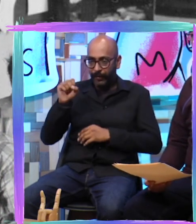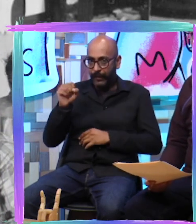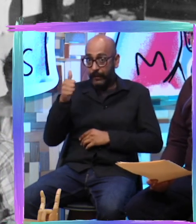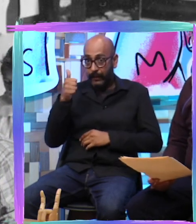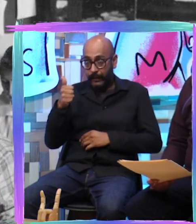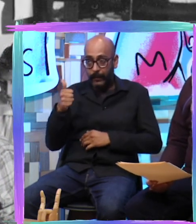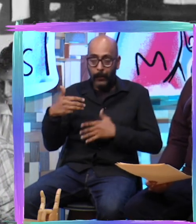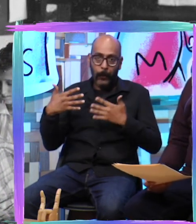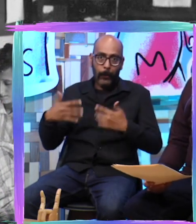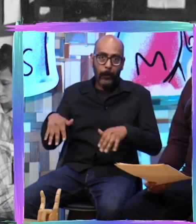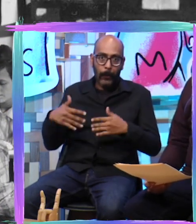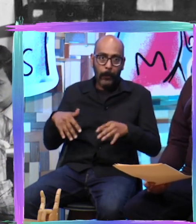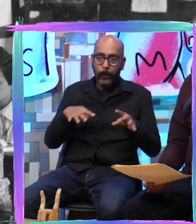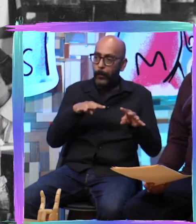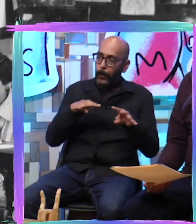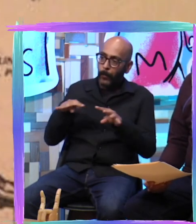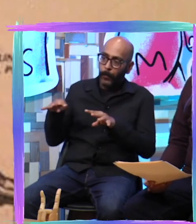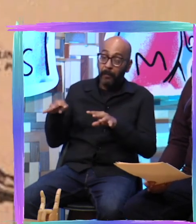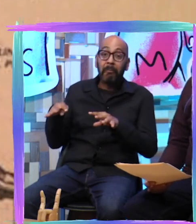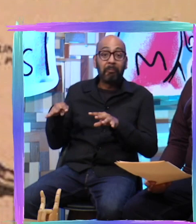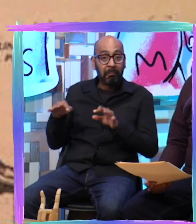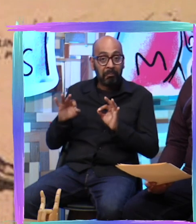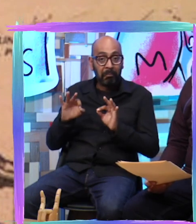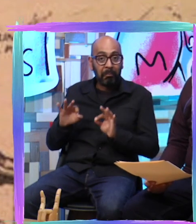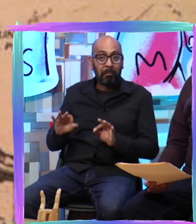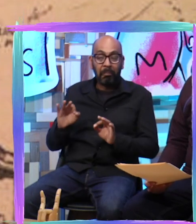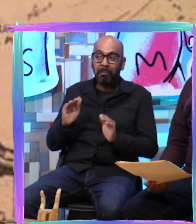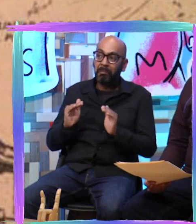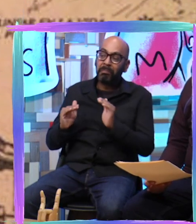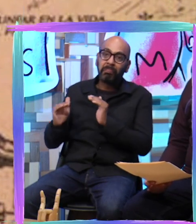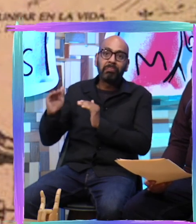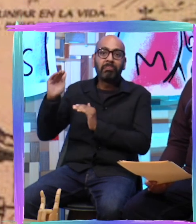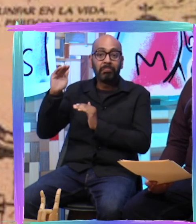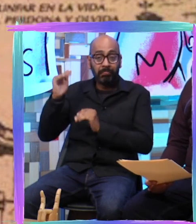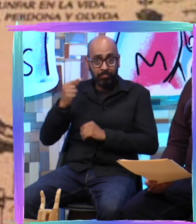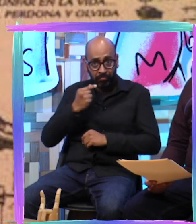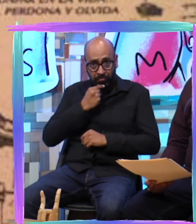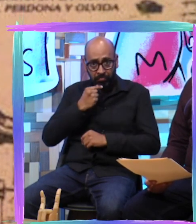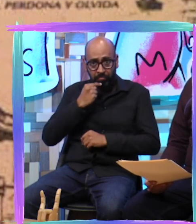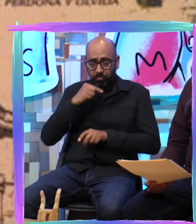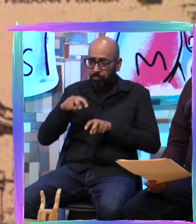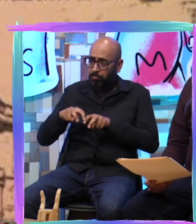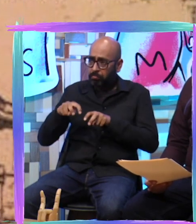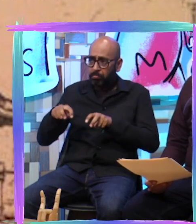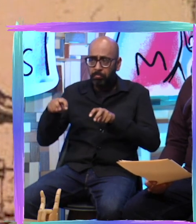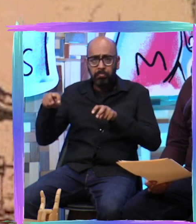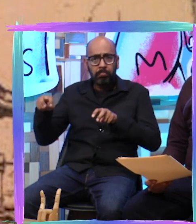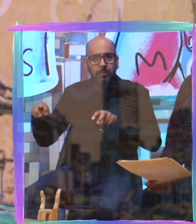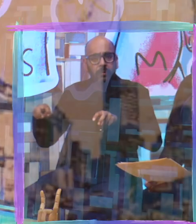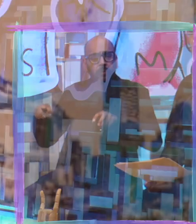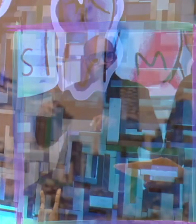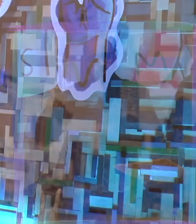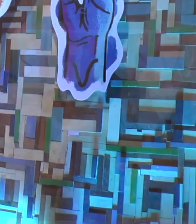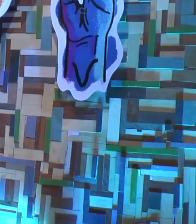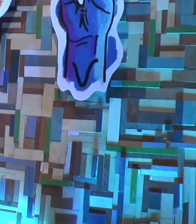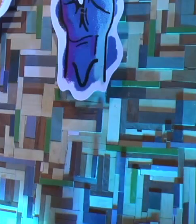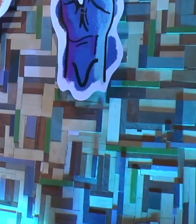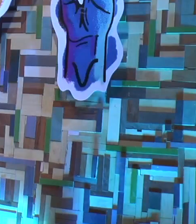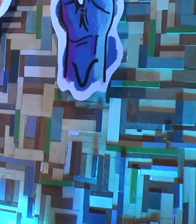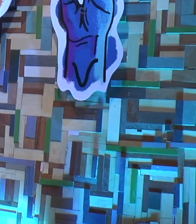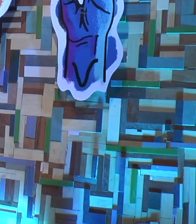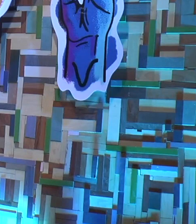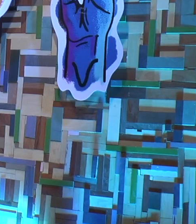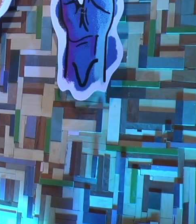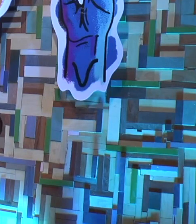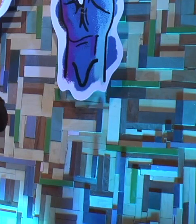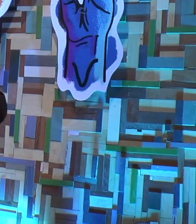todo un éxito estos niños demostraron no nada más su habilidad para comunicarse con